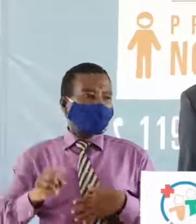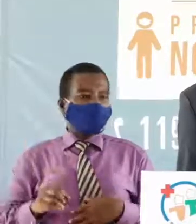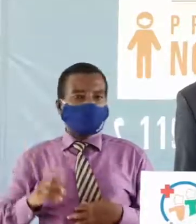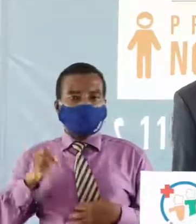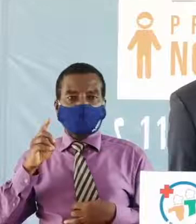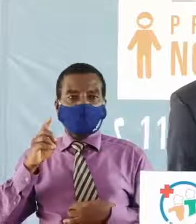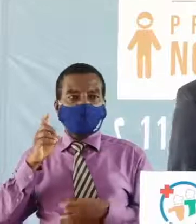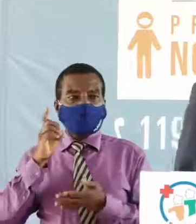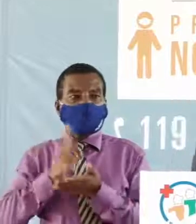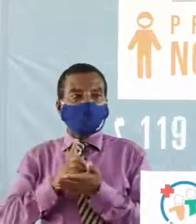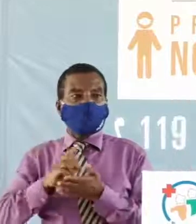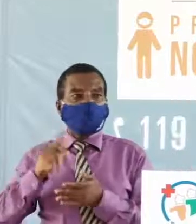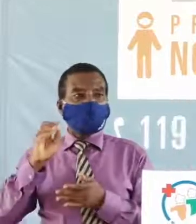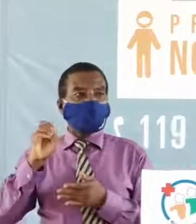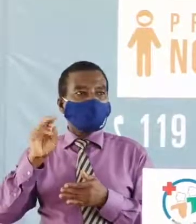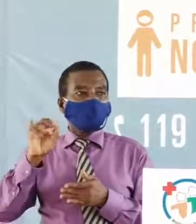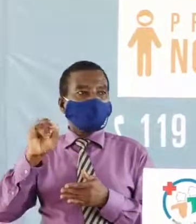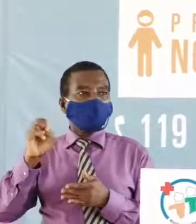Kwasi